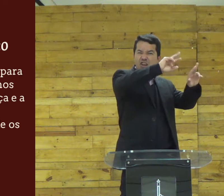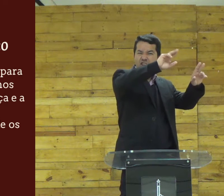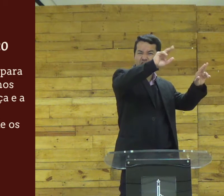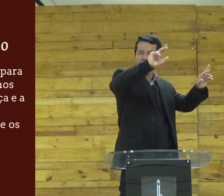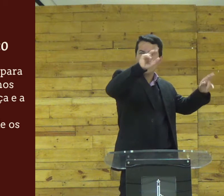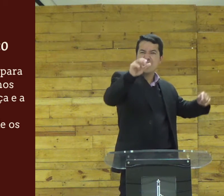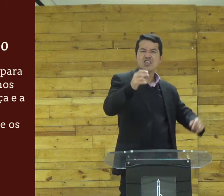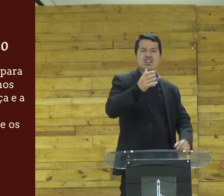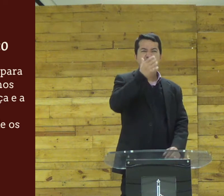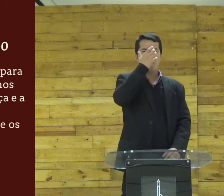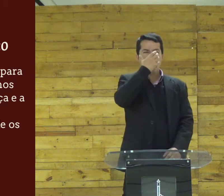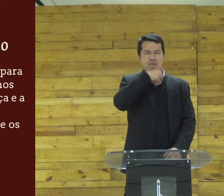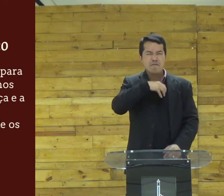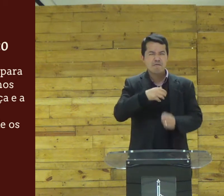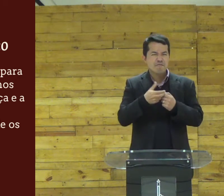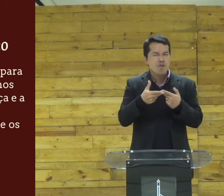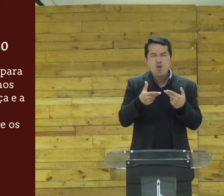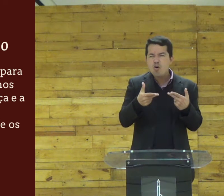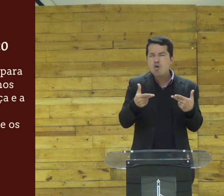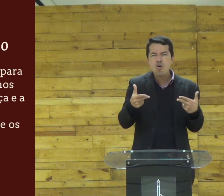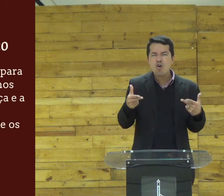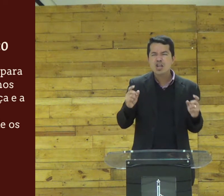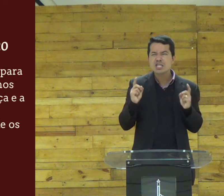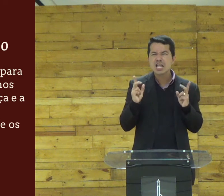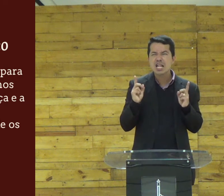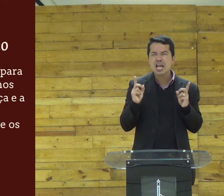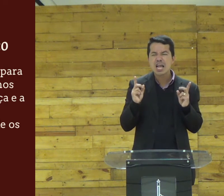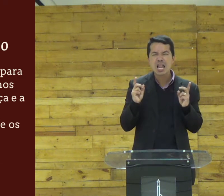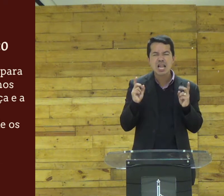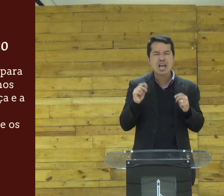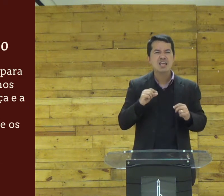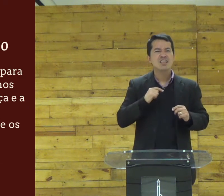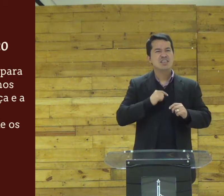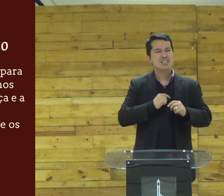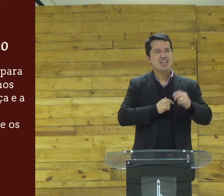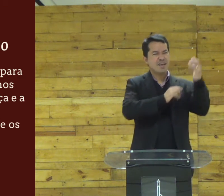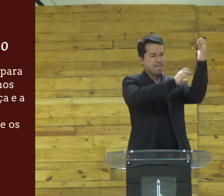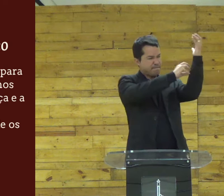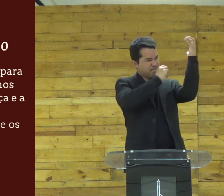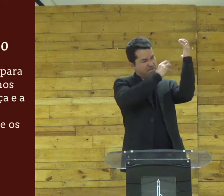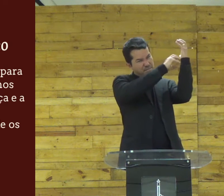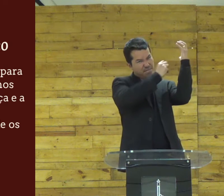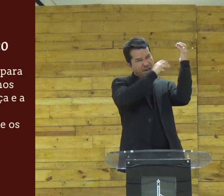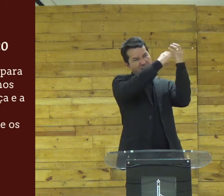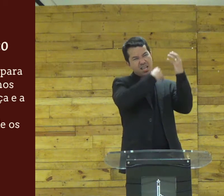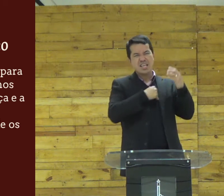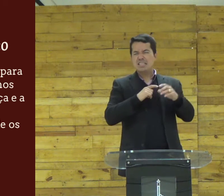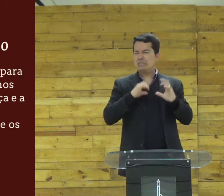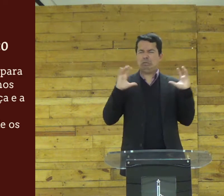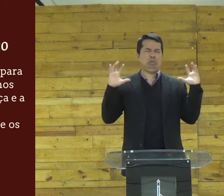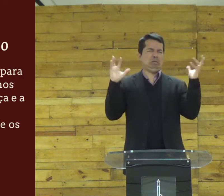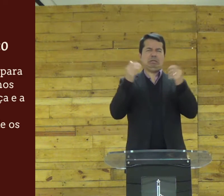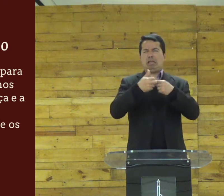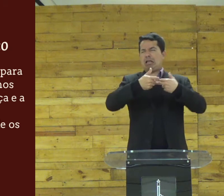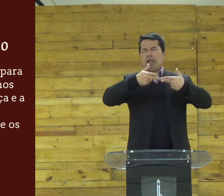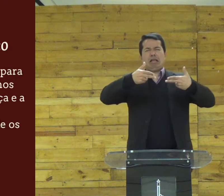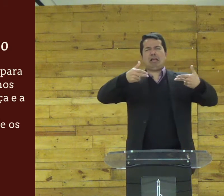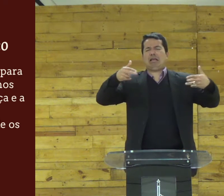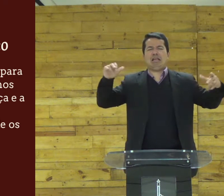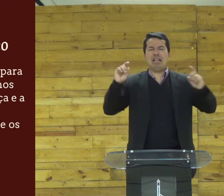tinha um lugar que era só dele ele vendia ele trabalhava com alimentos com frutas tantas